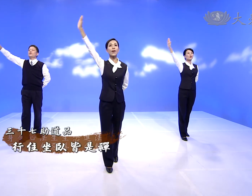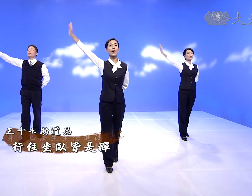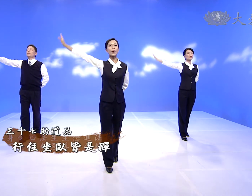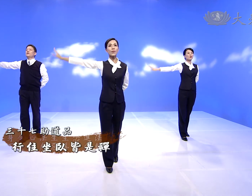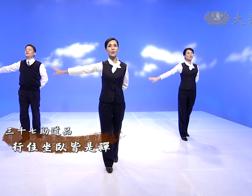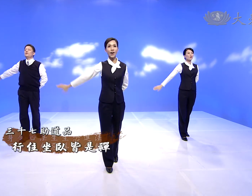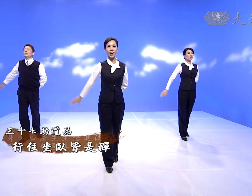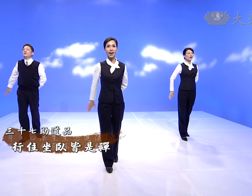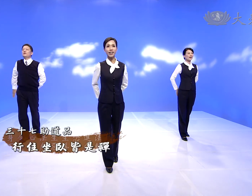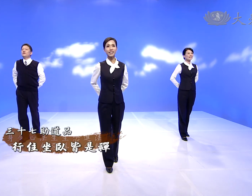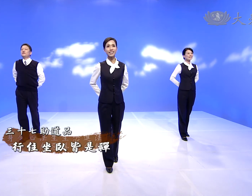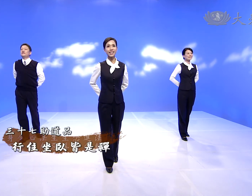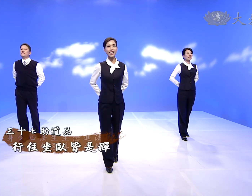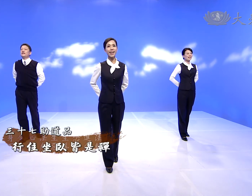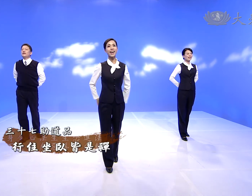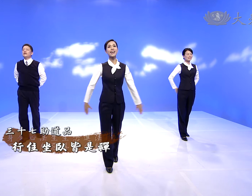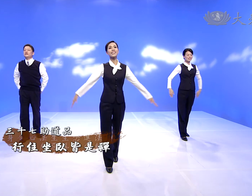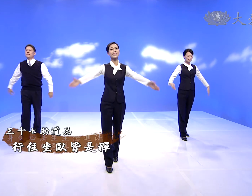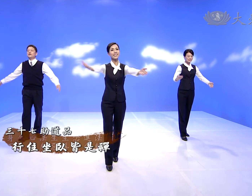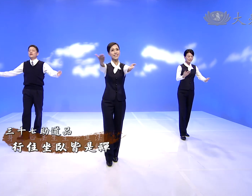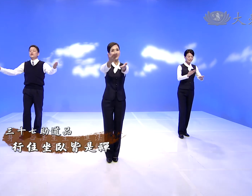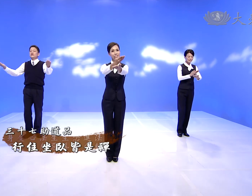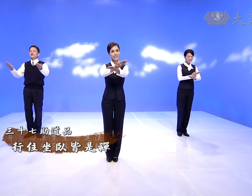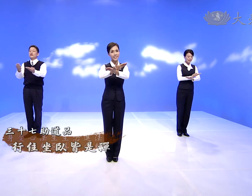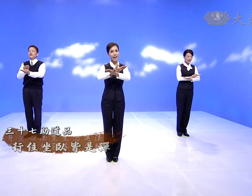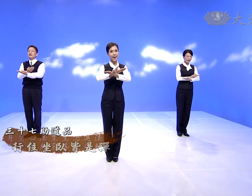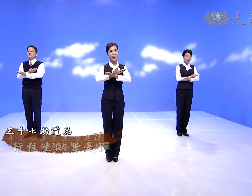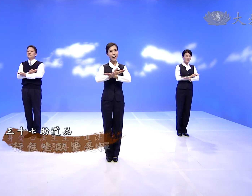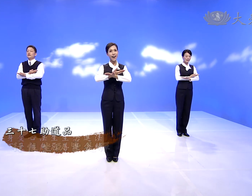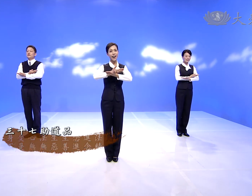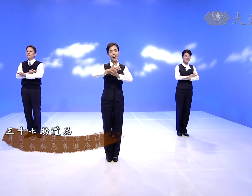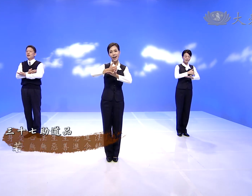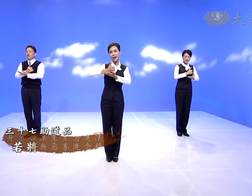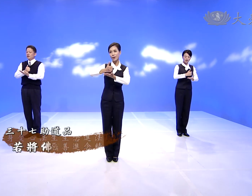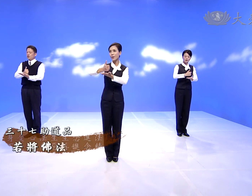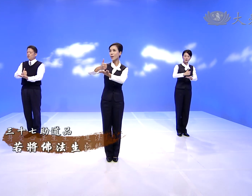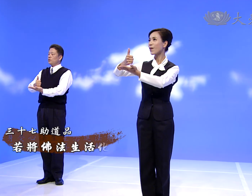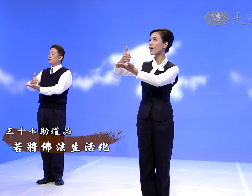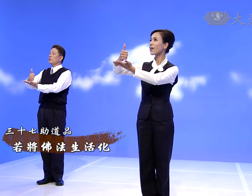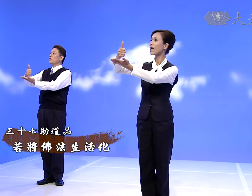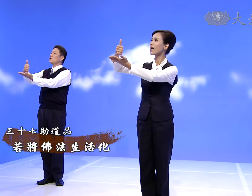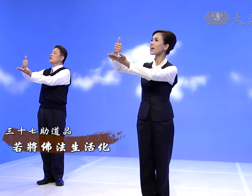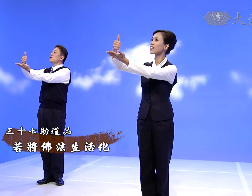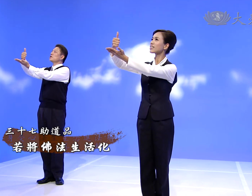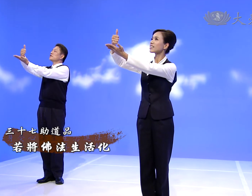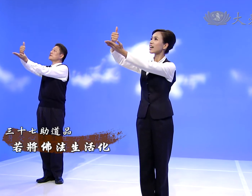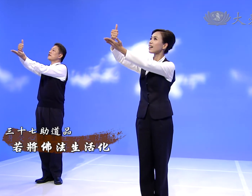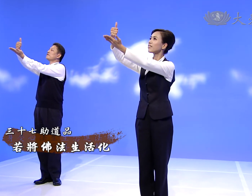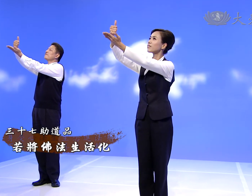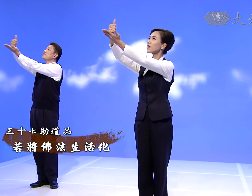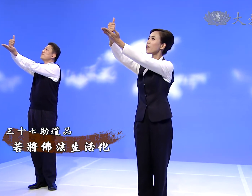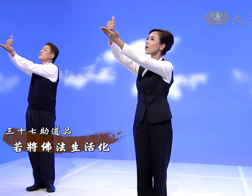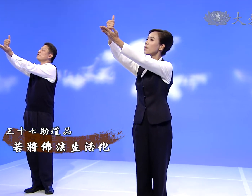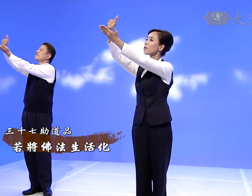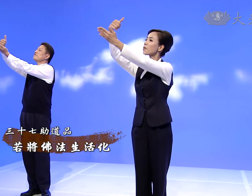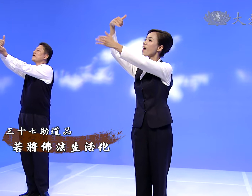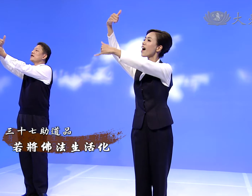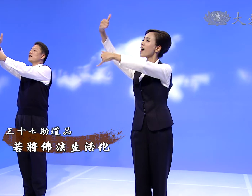若我解释缠若将佛法